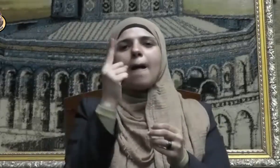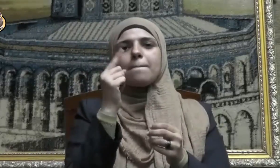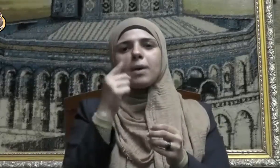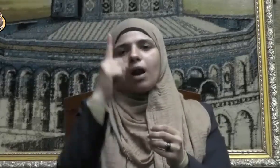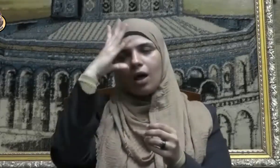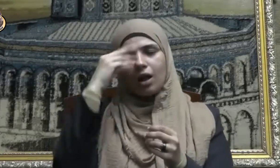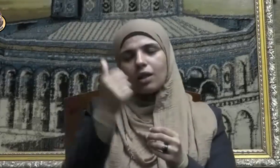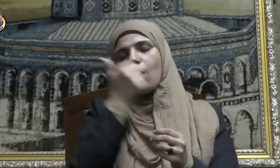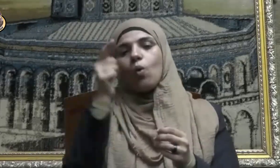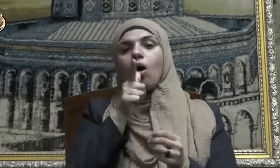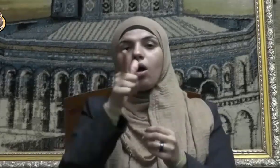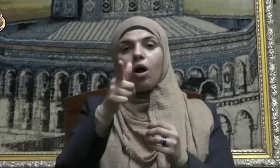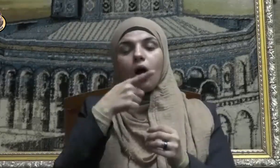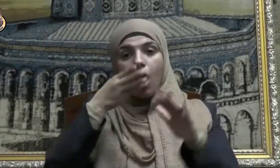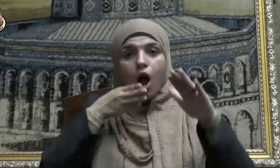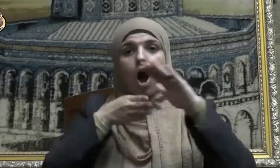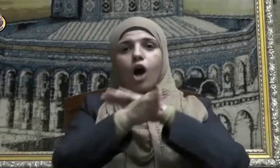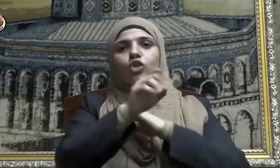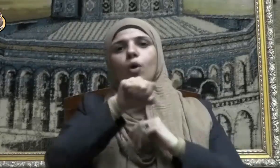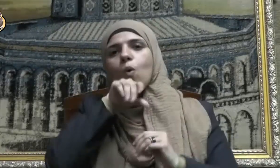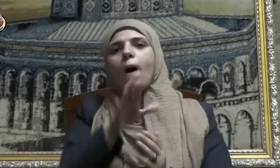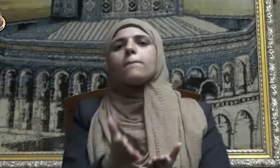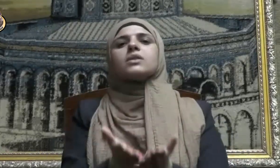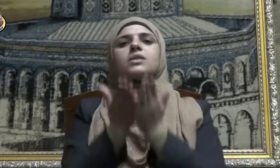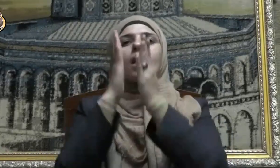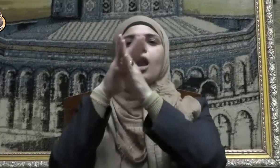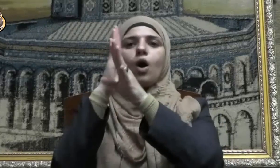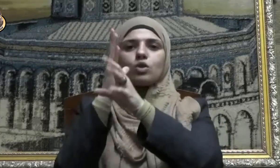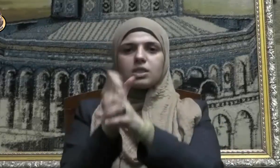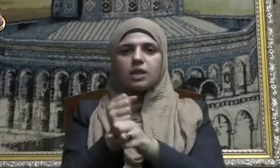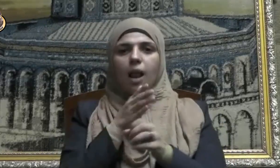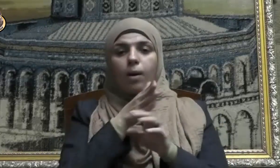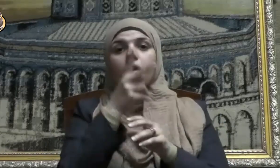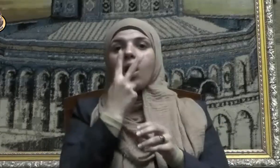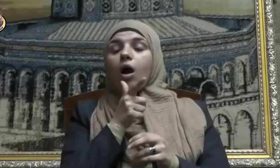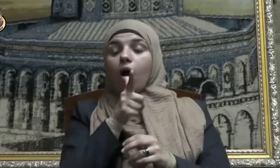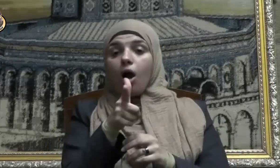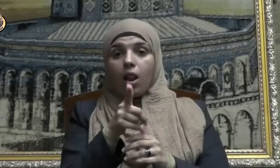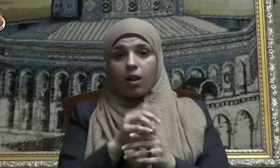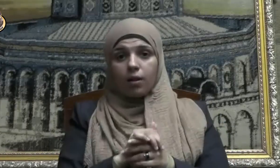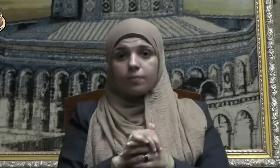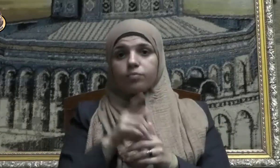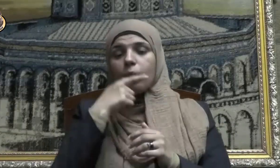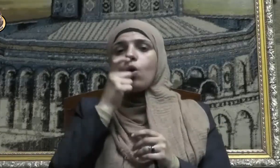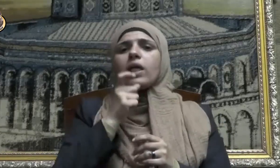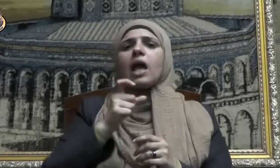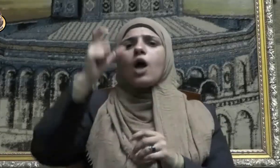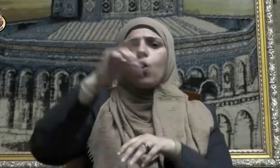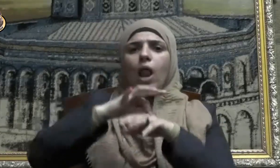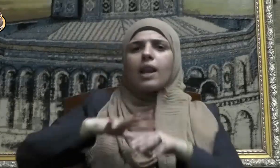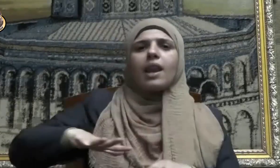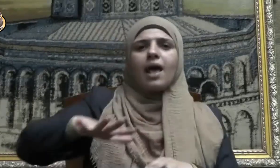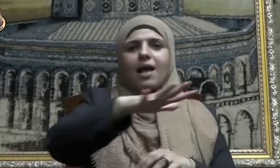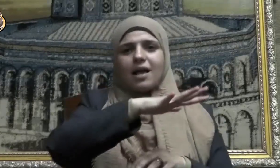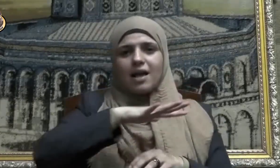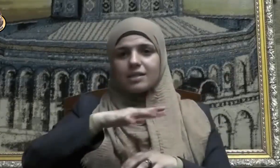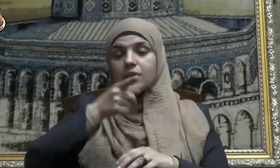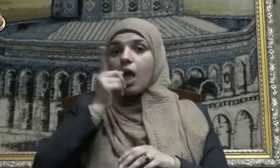خرج النبي صلى الله عليه وسلم فقال يا أيها الناس إياكم